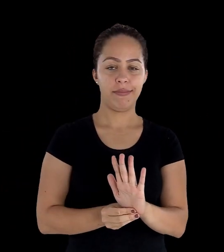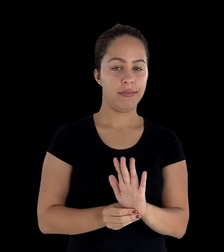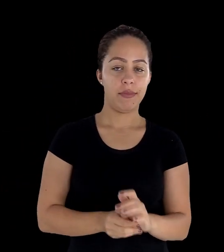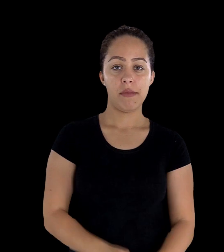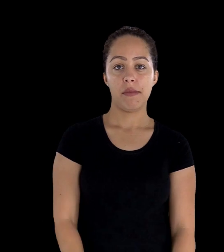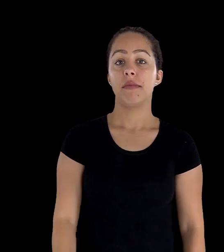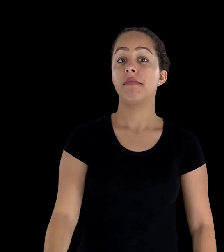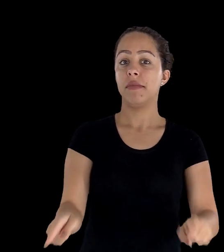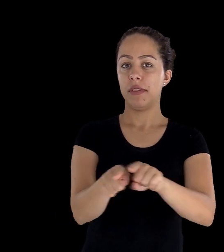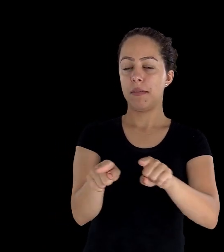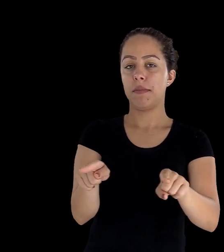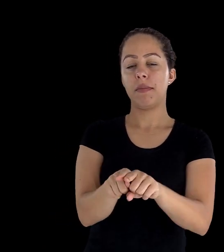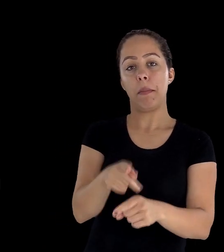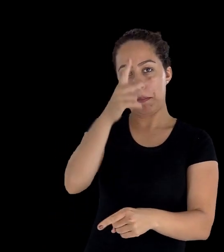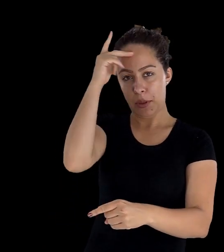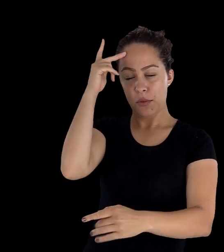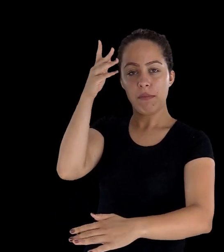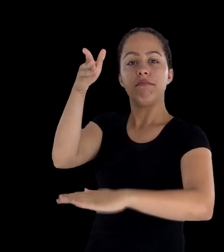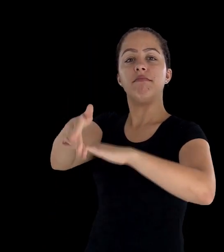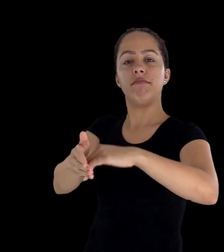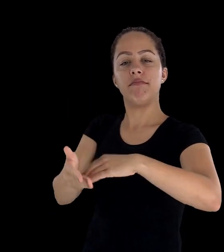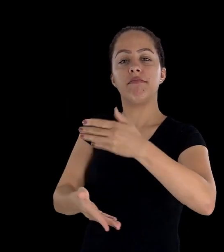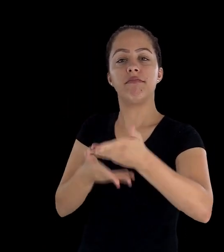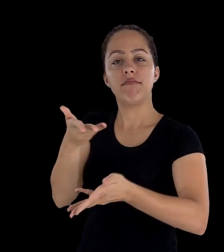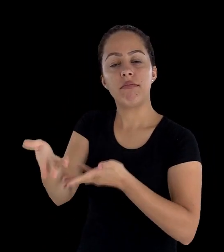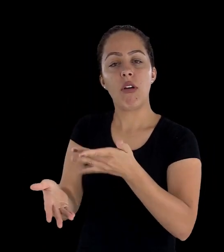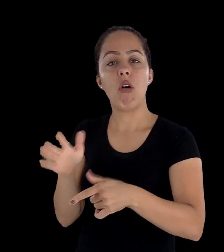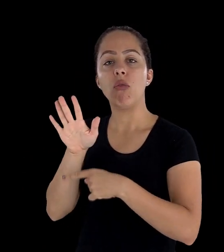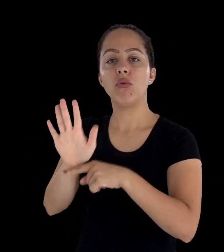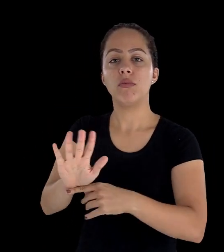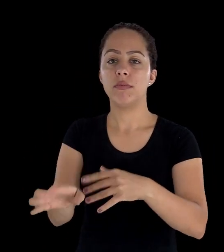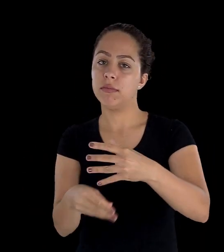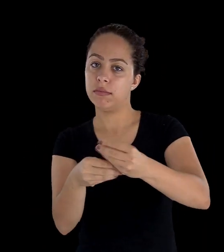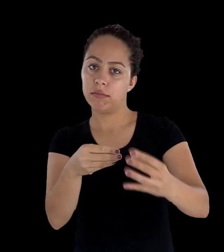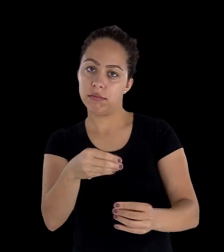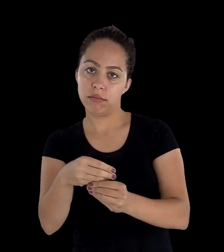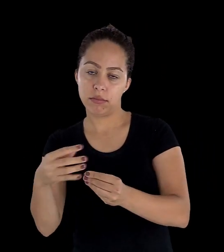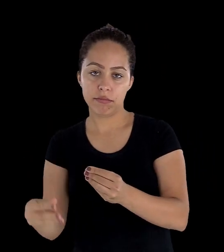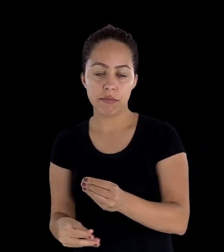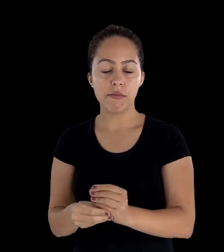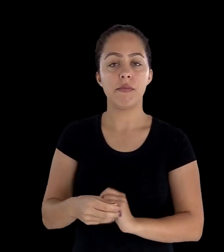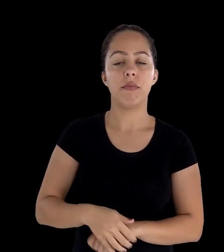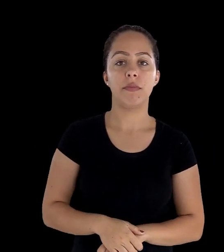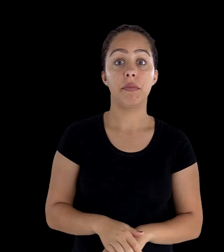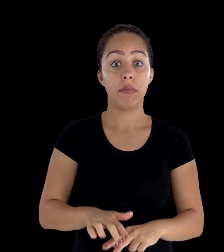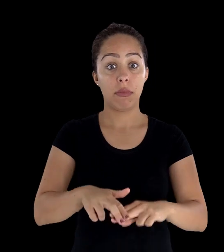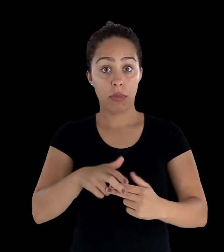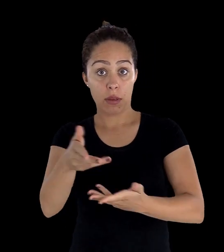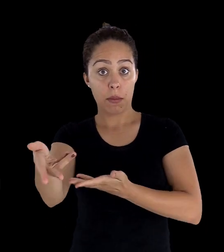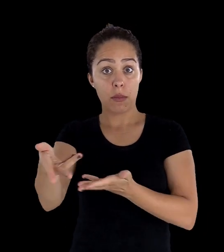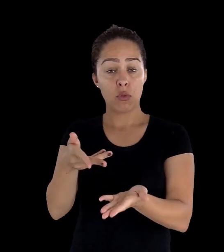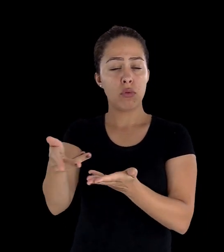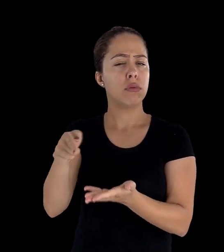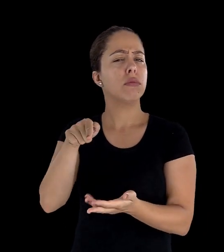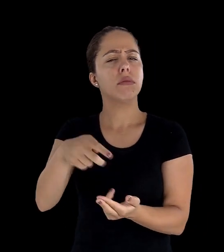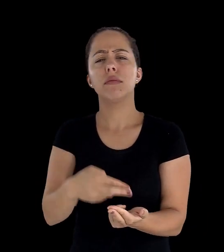construção. E um dos principais papéis do mediador nesse processo é promover então